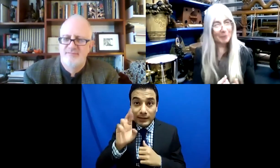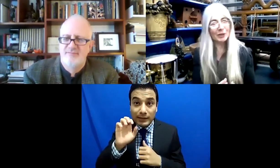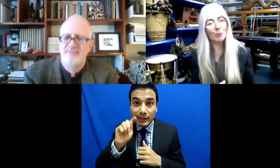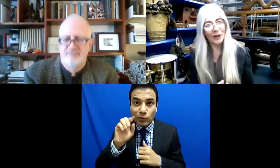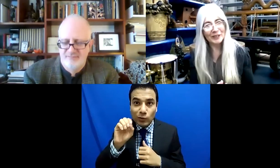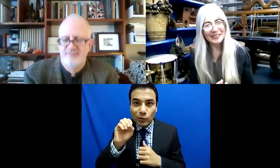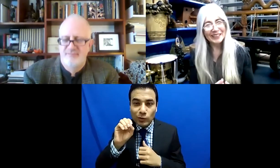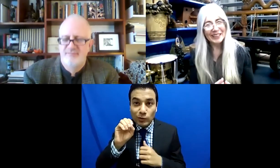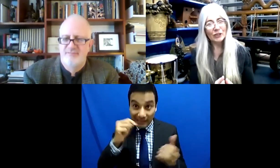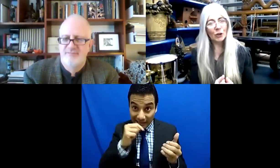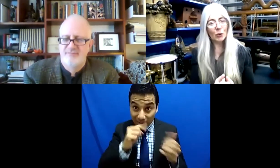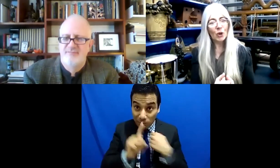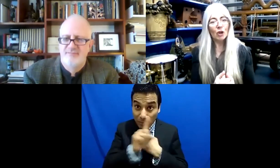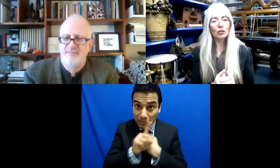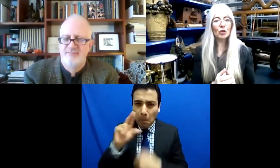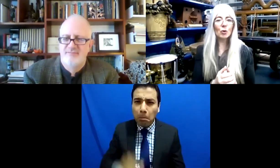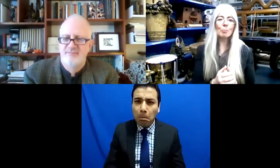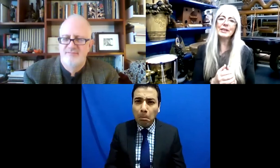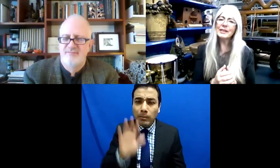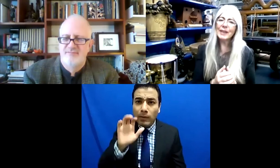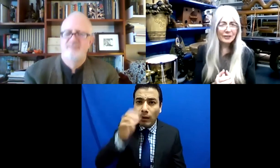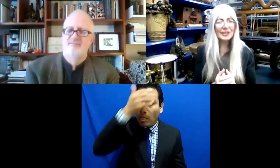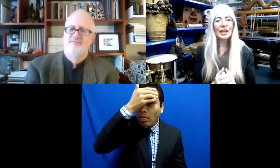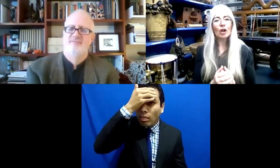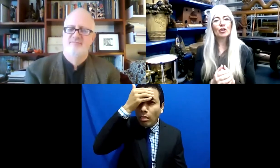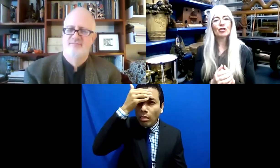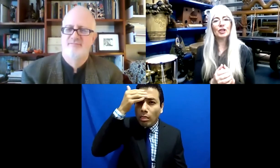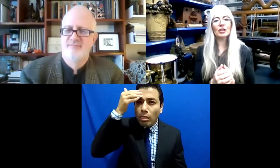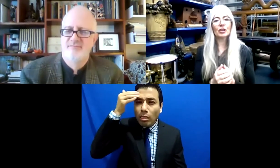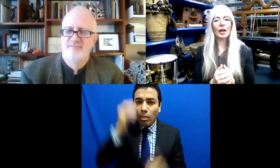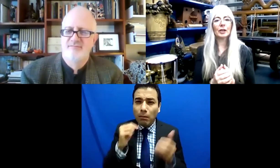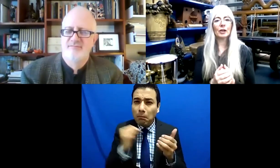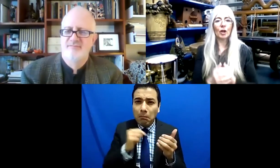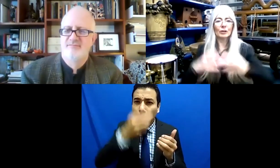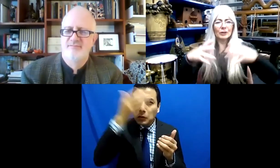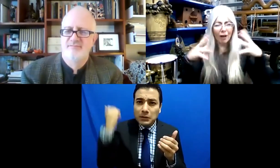él no lo sabe, el bebé no lo sabe. Sin embargo,